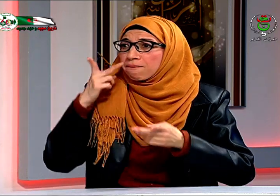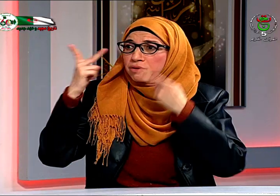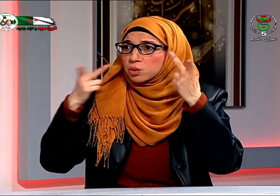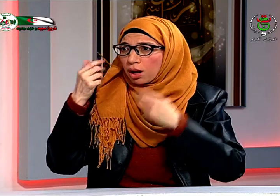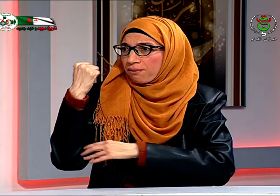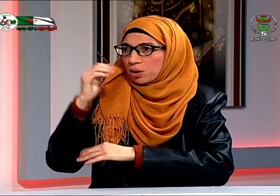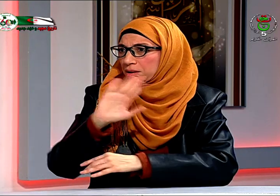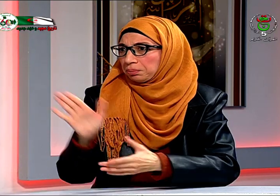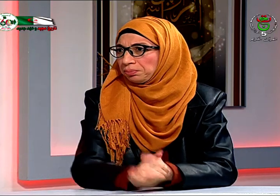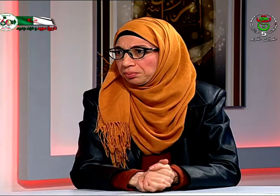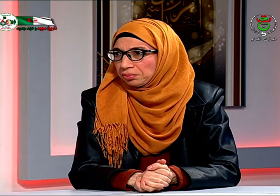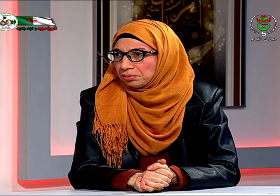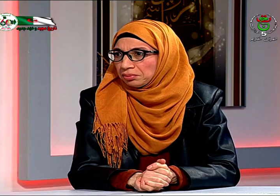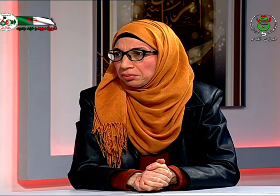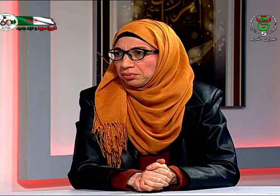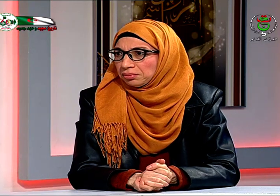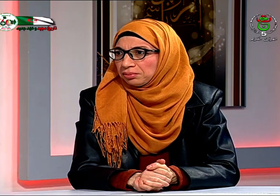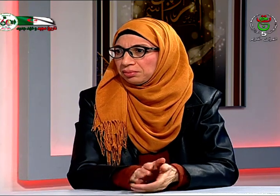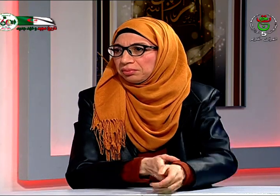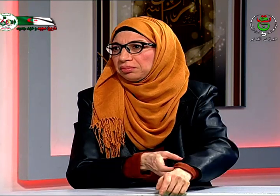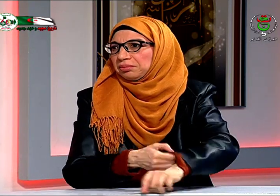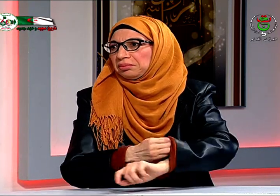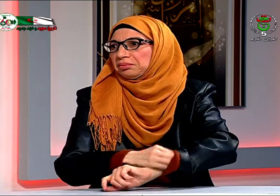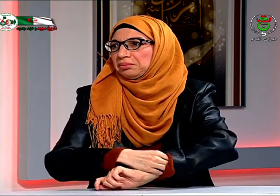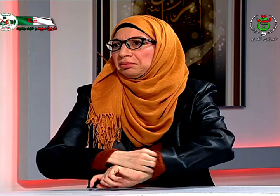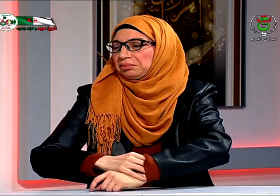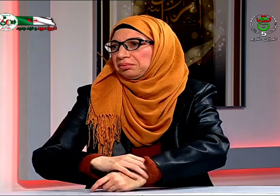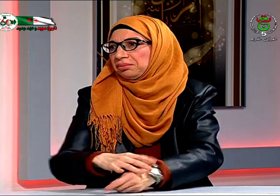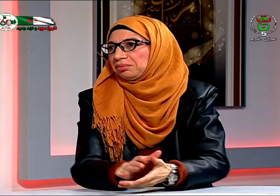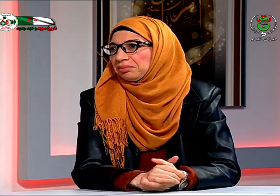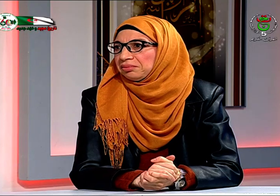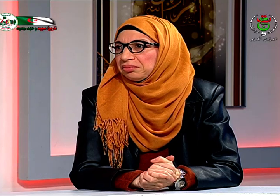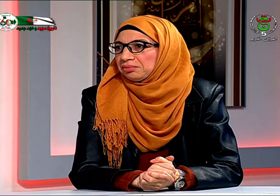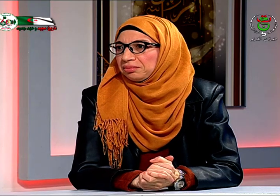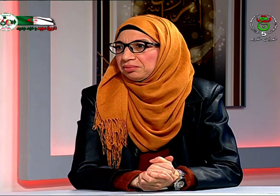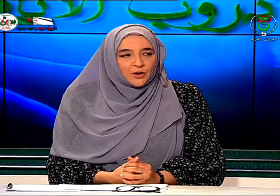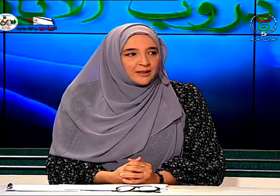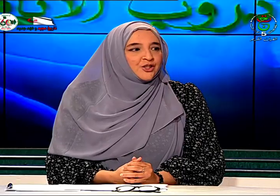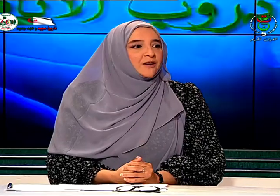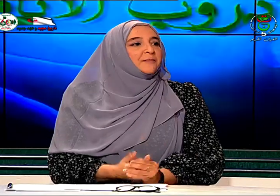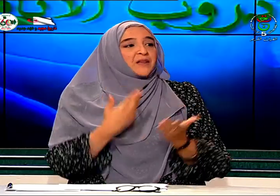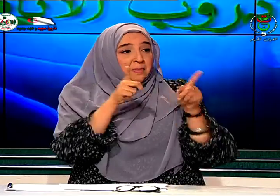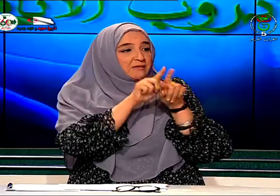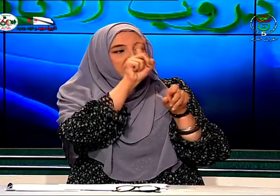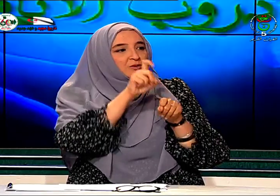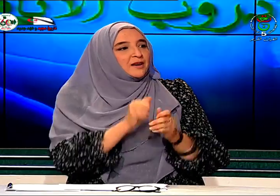البيت ولم أستعملها إلى الآن وأصبحت أتعامل فقط بلغة الإشارة نفس السؤال